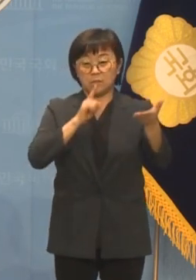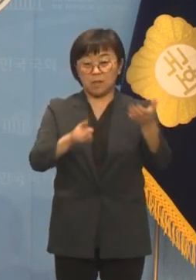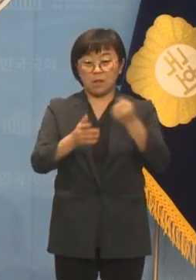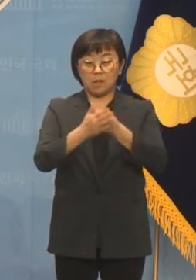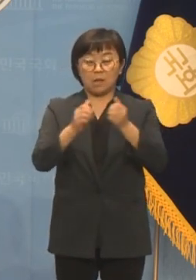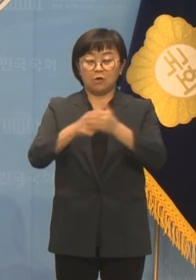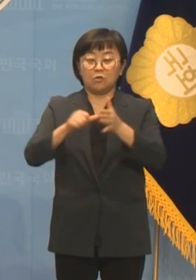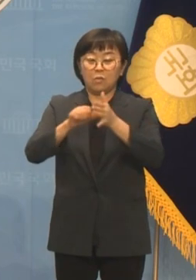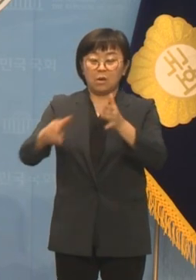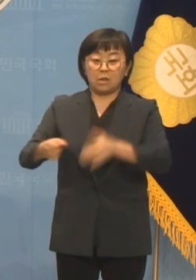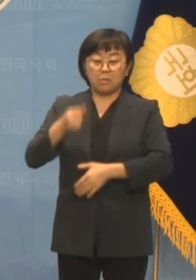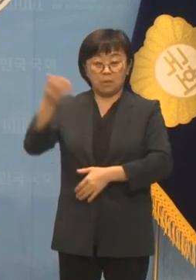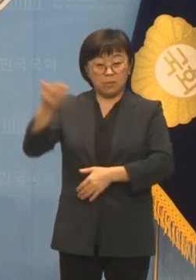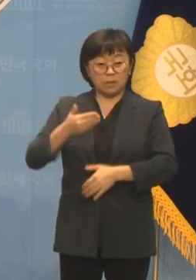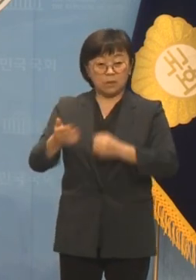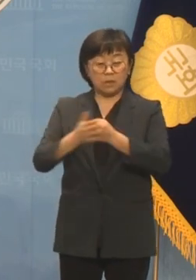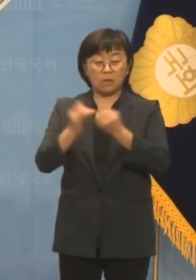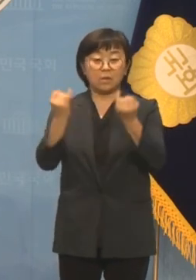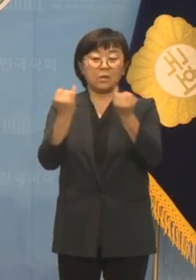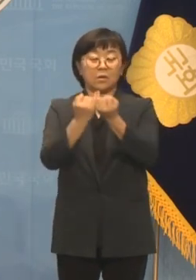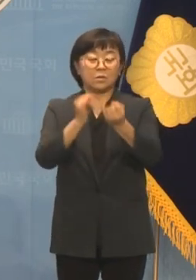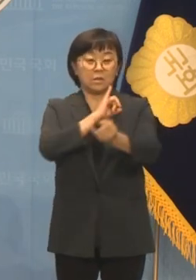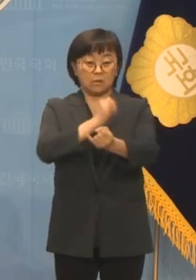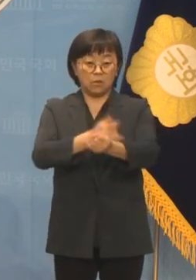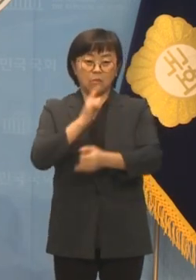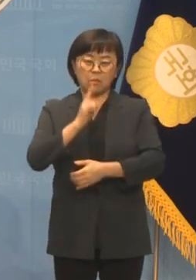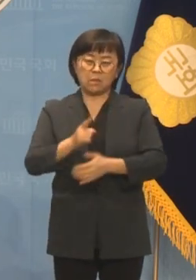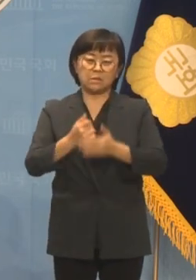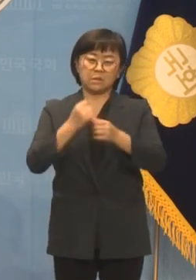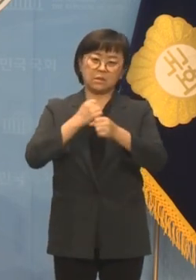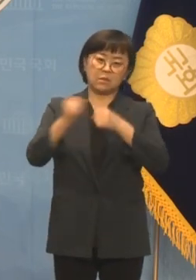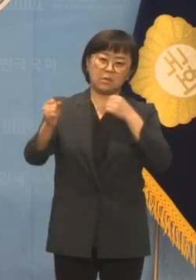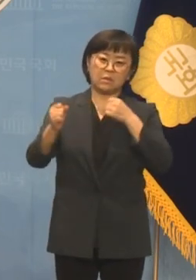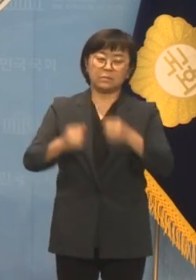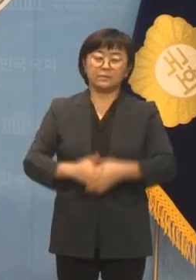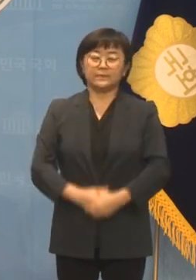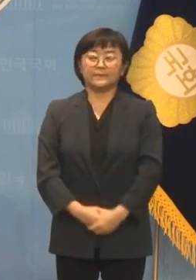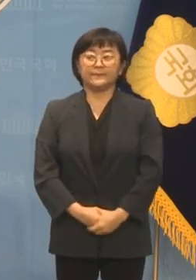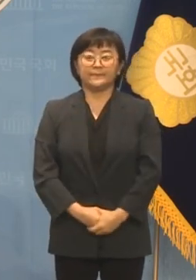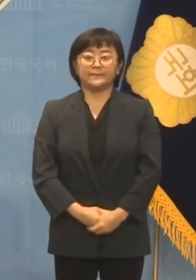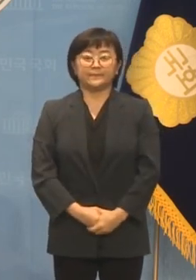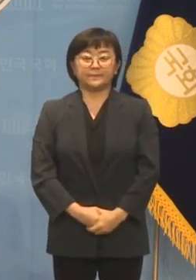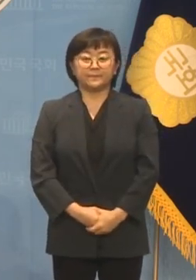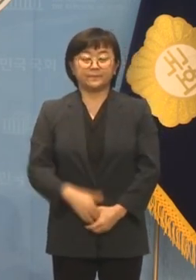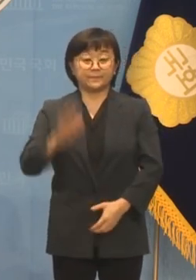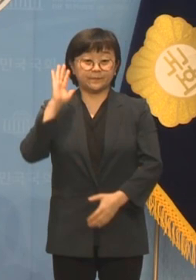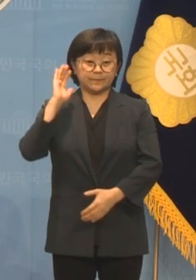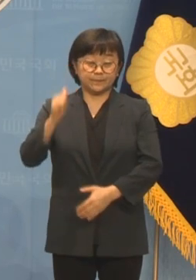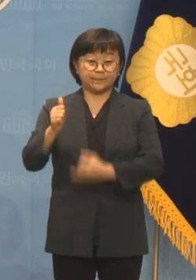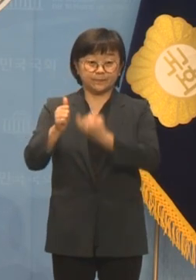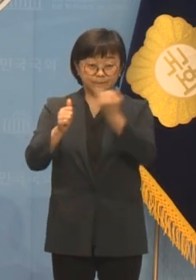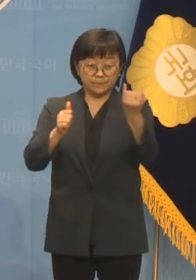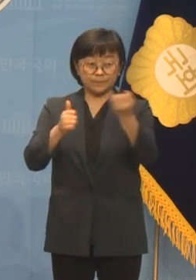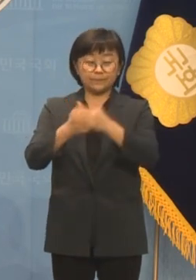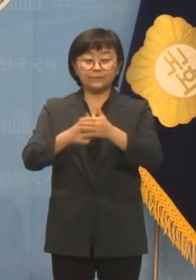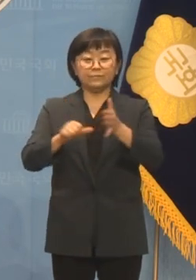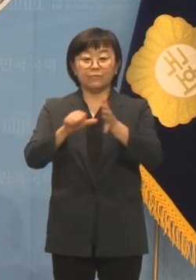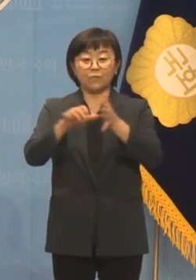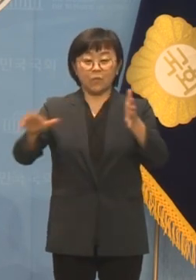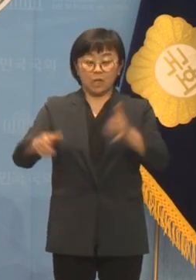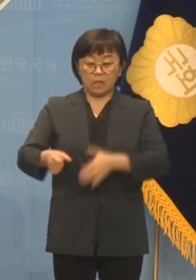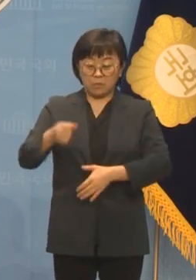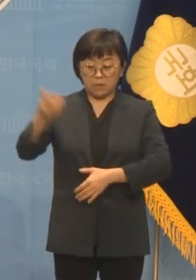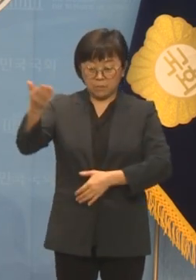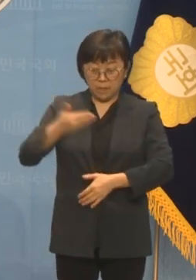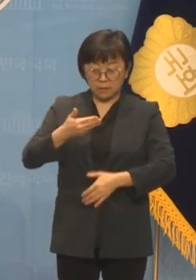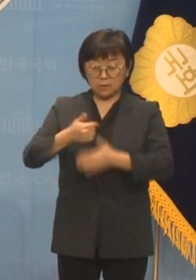명품백 받아놓고 여성인권 운운하다니 황당무게합니다. 대통령 부인이 명품백을 수수하는